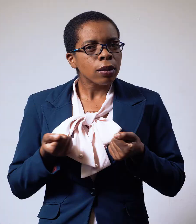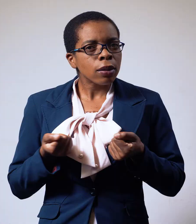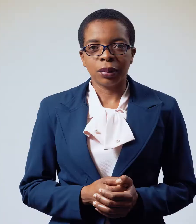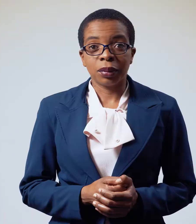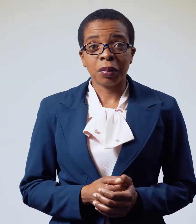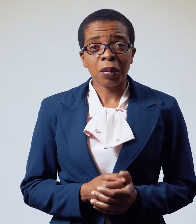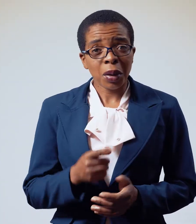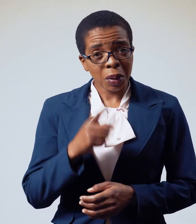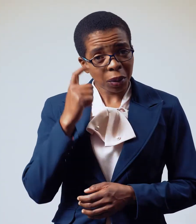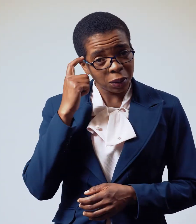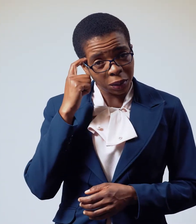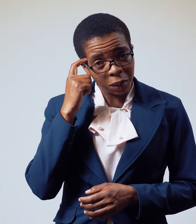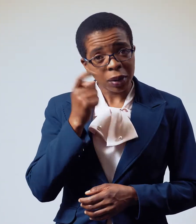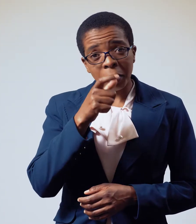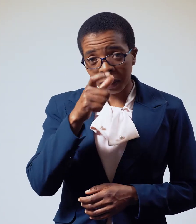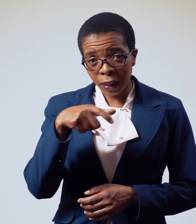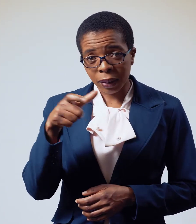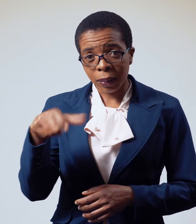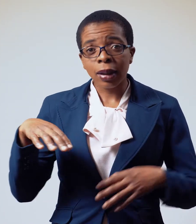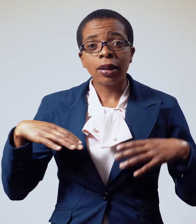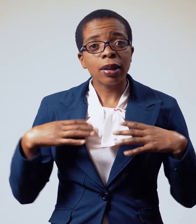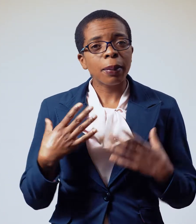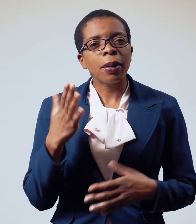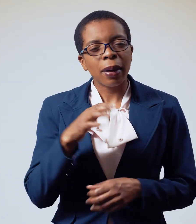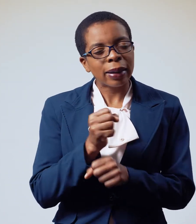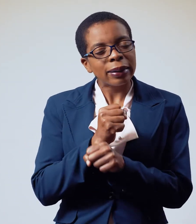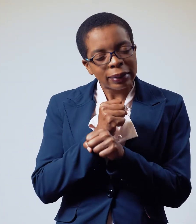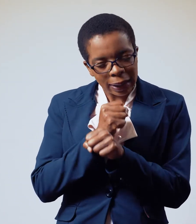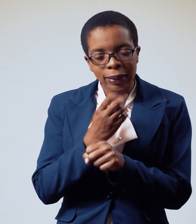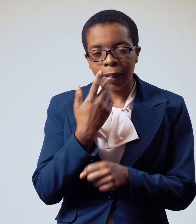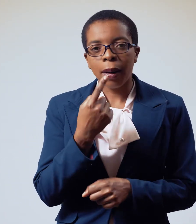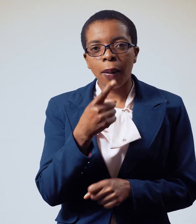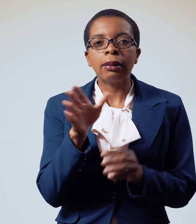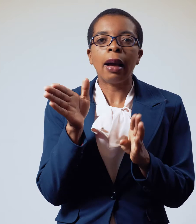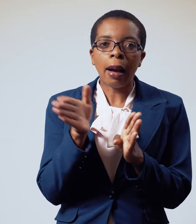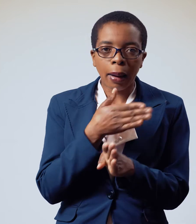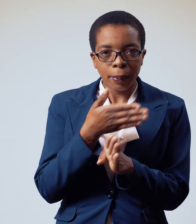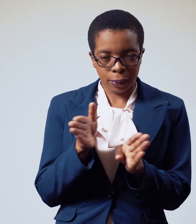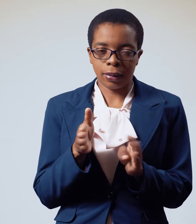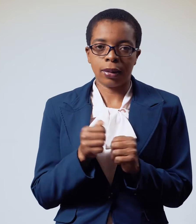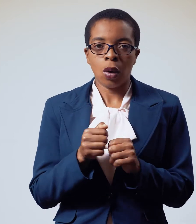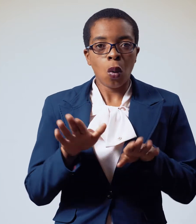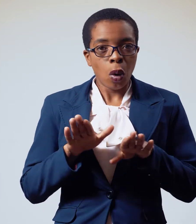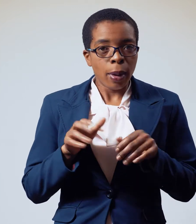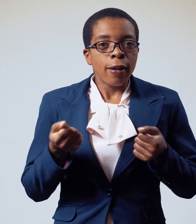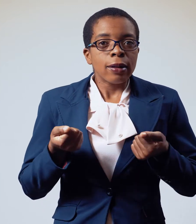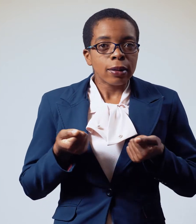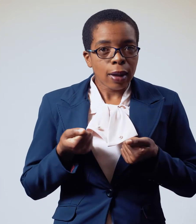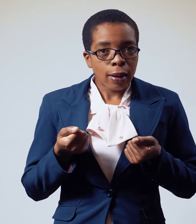Mangamu chijisiva ere kutivanu wakare mara, varipanjozi uuru ya kumiri jongwa. Madzimai inevasikana wakare